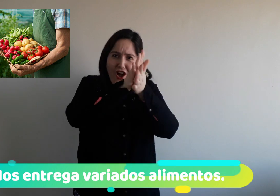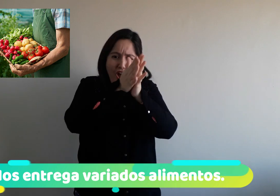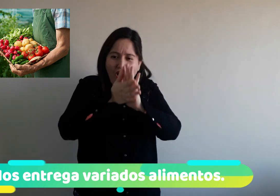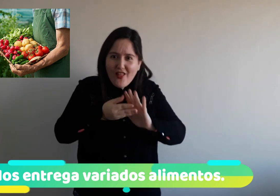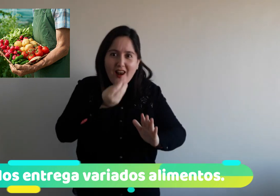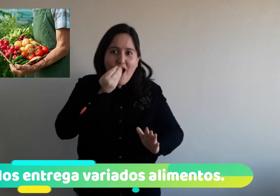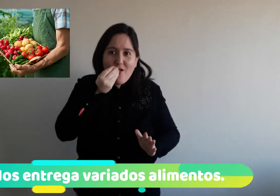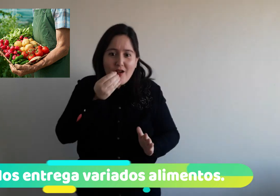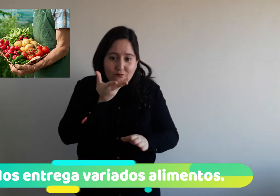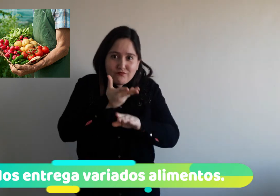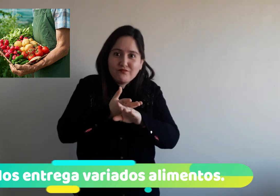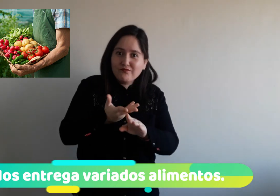la comida.